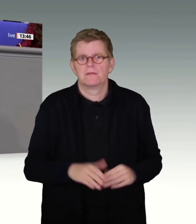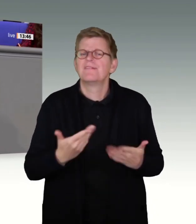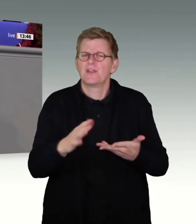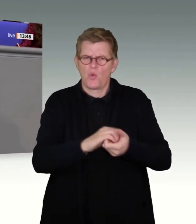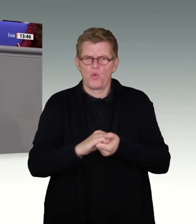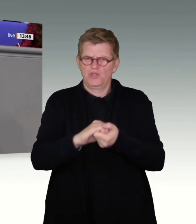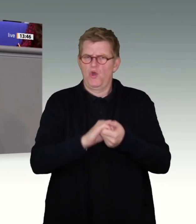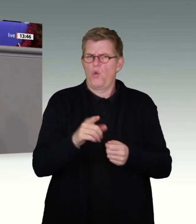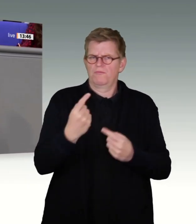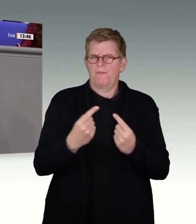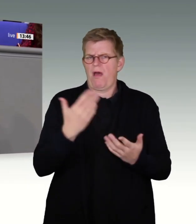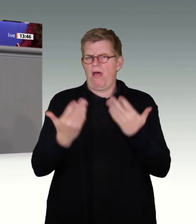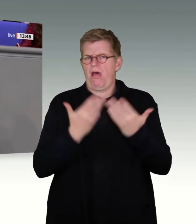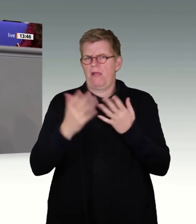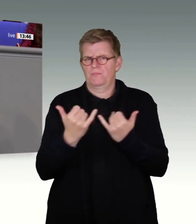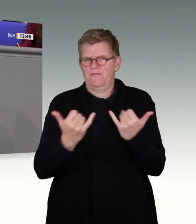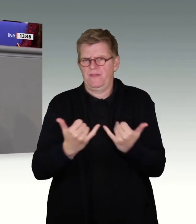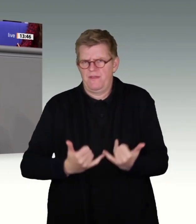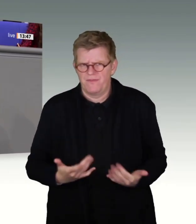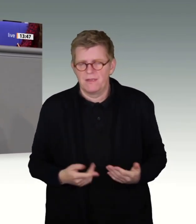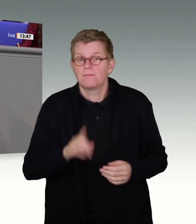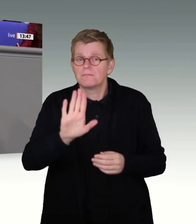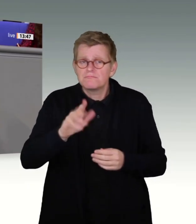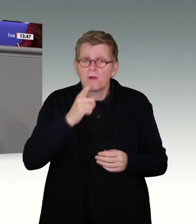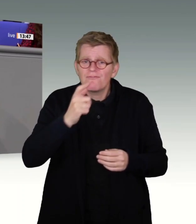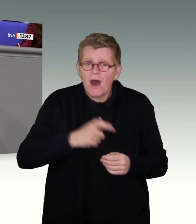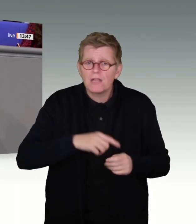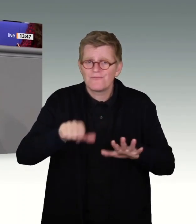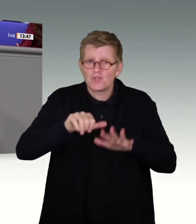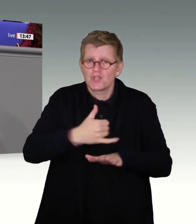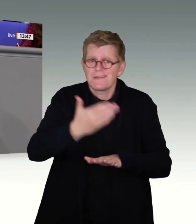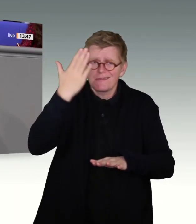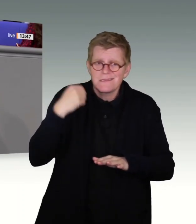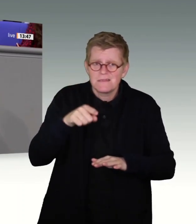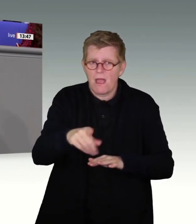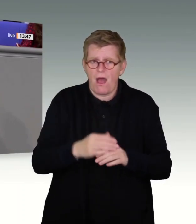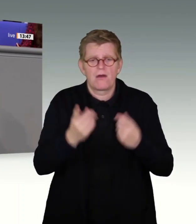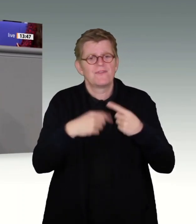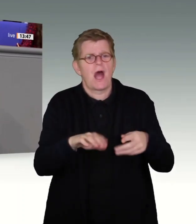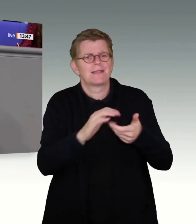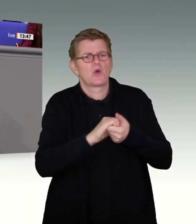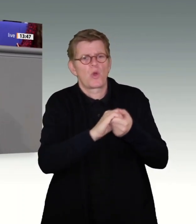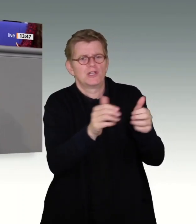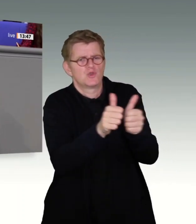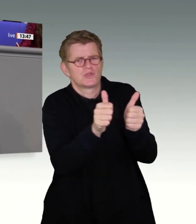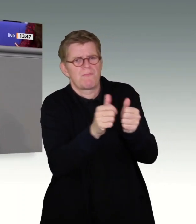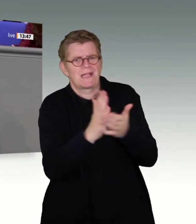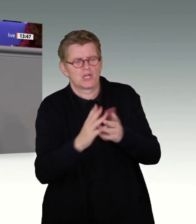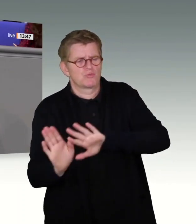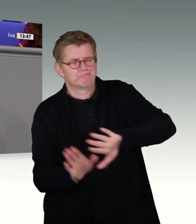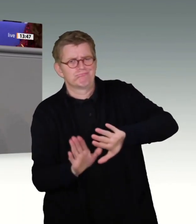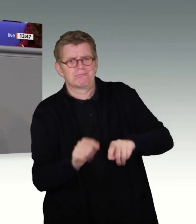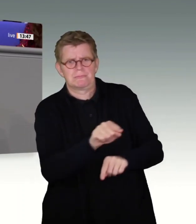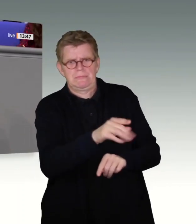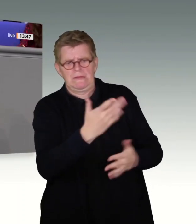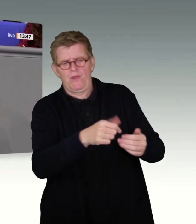versucht, ihre Verantwortung für diesen Bereich in den vergangenen 16 Jahren auf andere Koalitionspartner, die Dritten, irgendwelche Gerichte usw. abzuwälzen. Meine